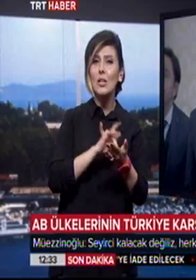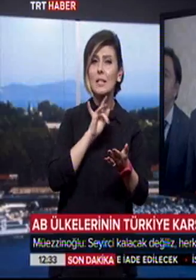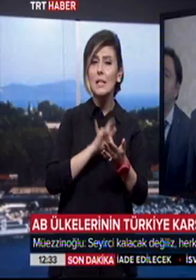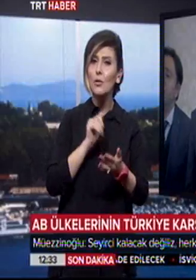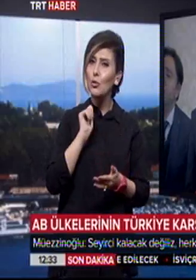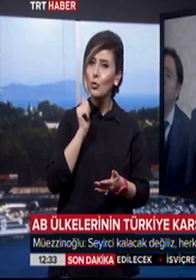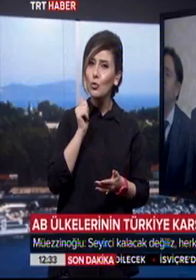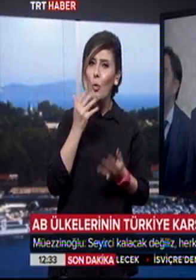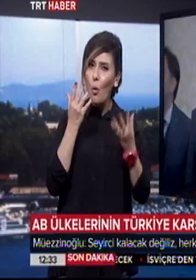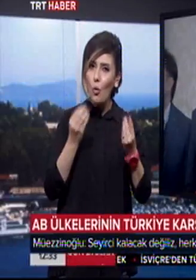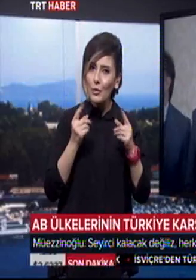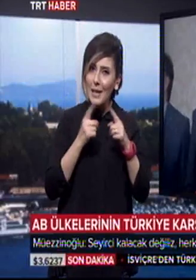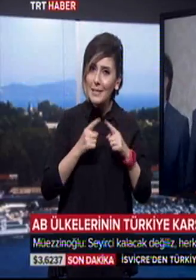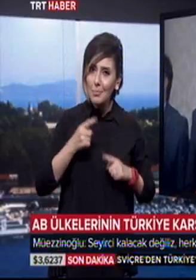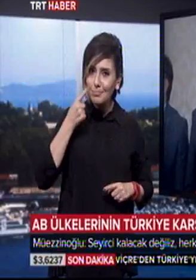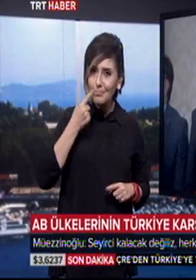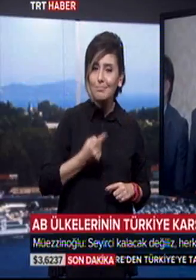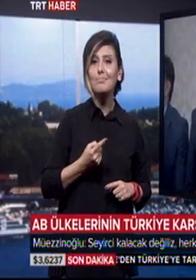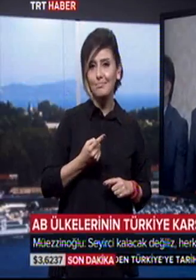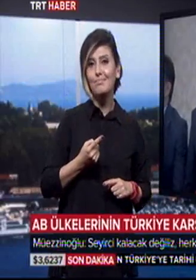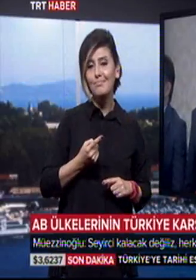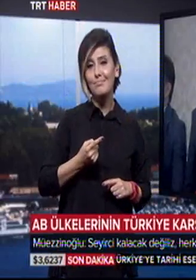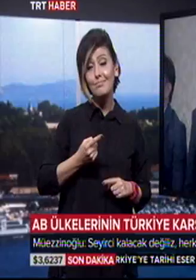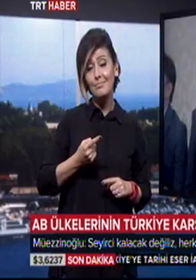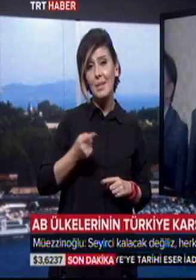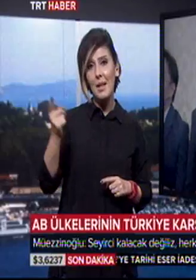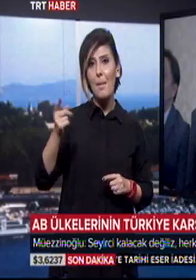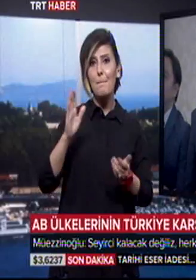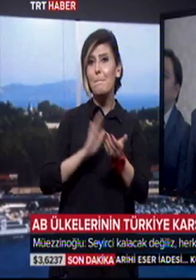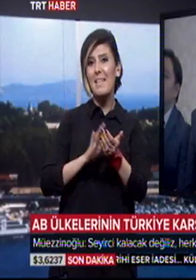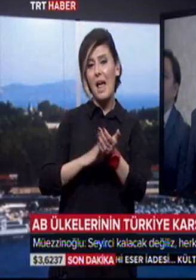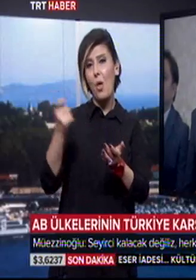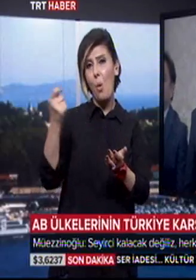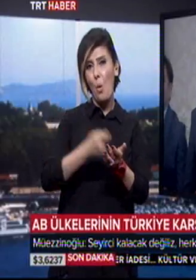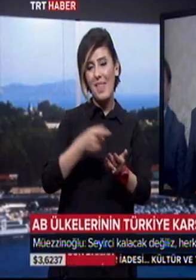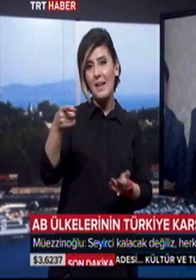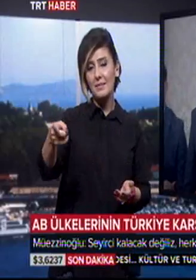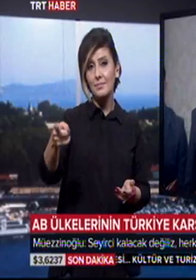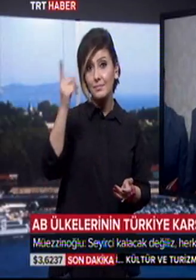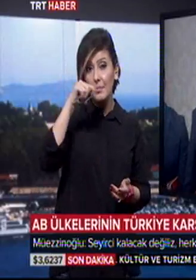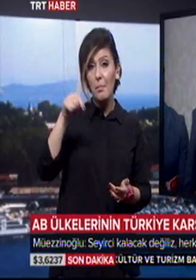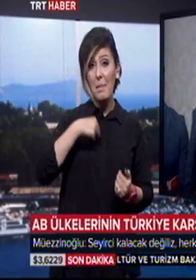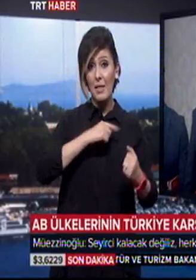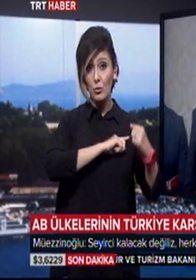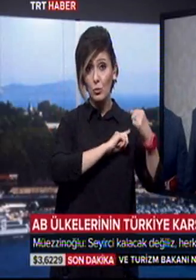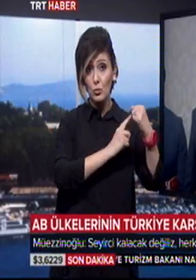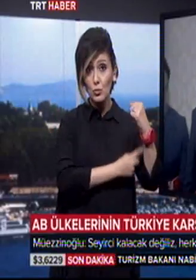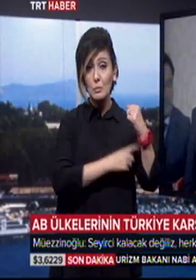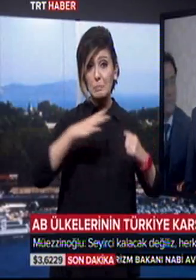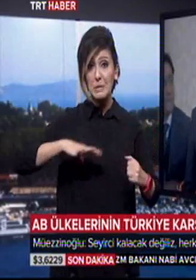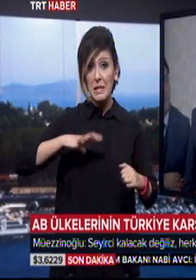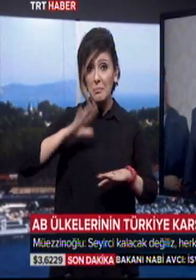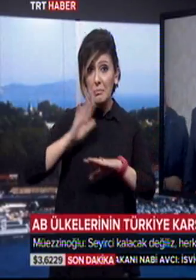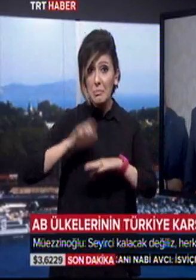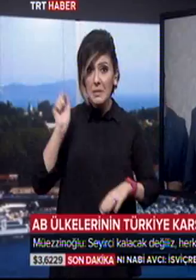gelince çeker, bedelini öder. Dolayısıyla kimse ben güçlüyüm, istediğimi yaparım